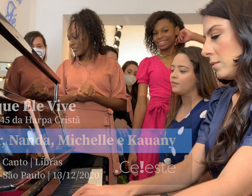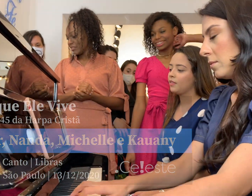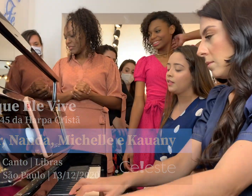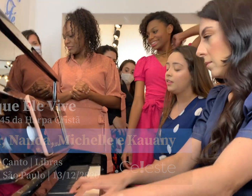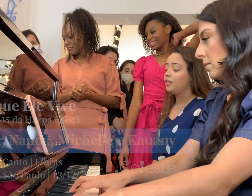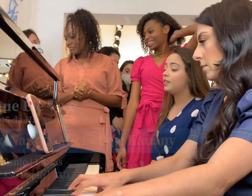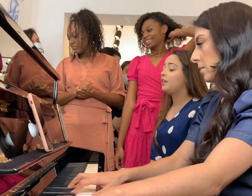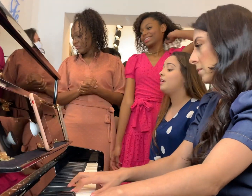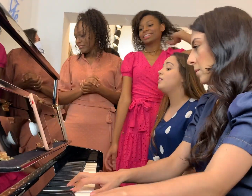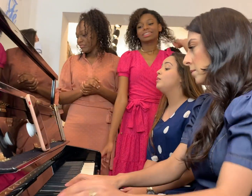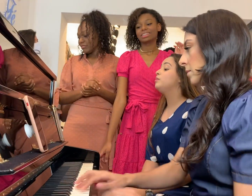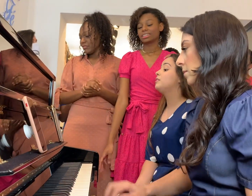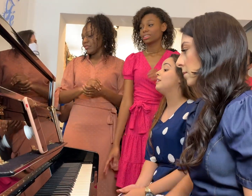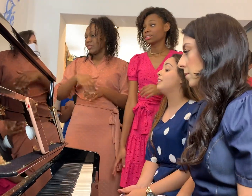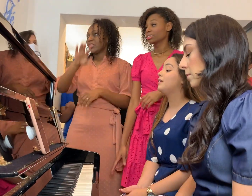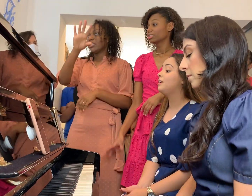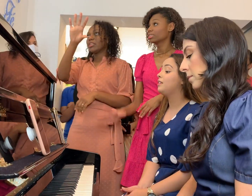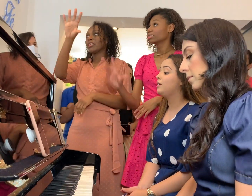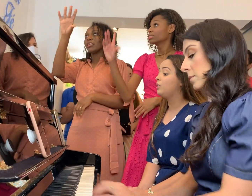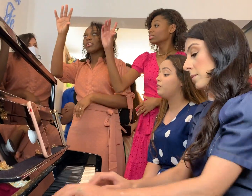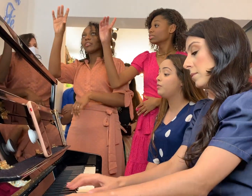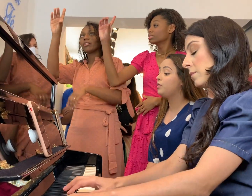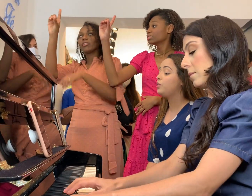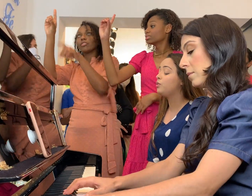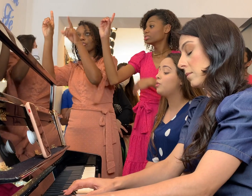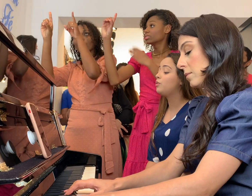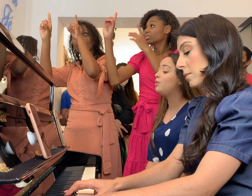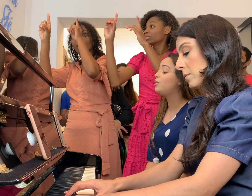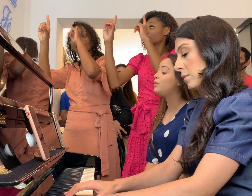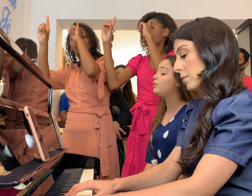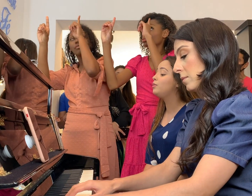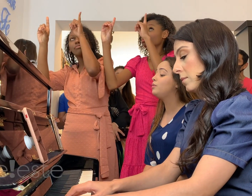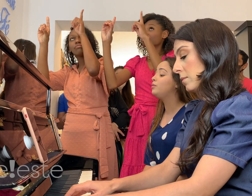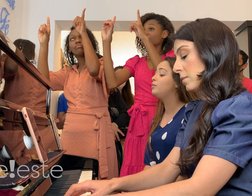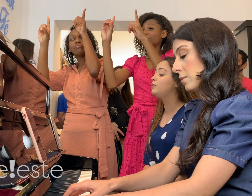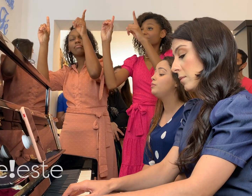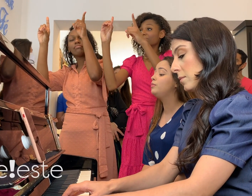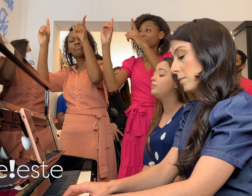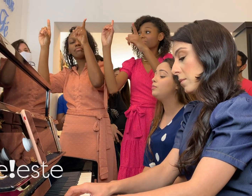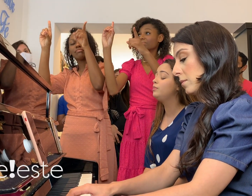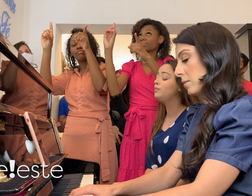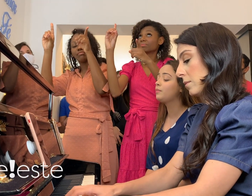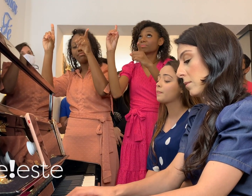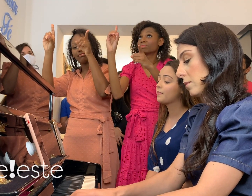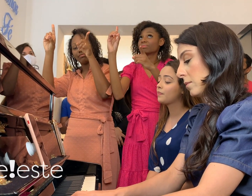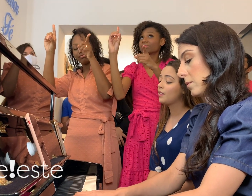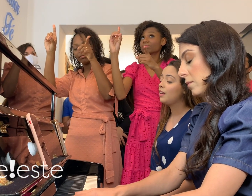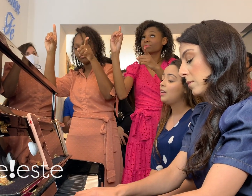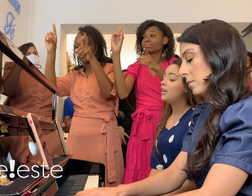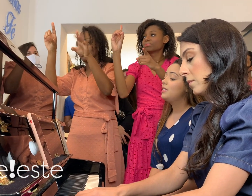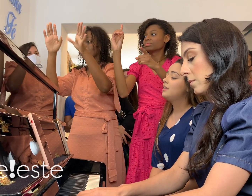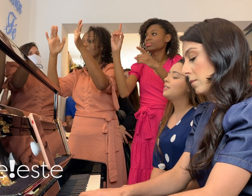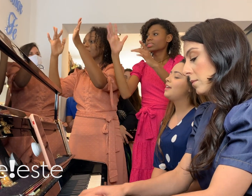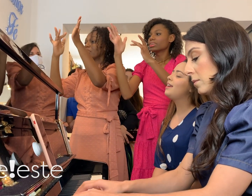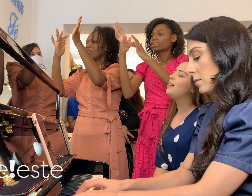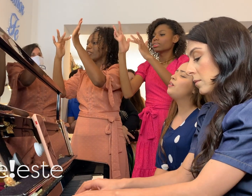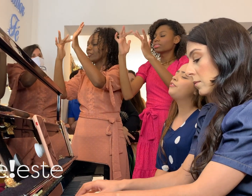Eu sei o Senhor, Seu